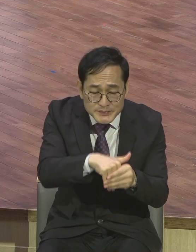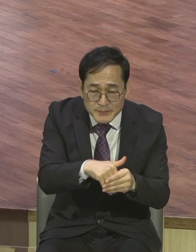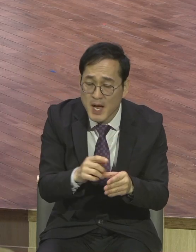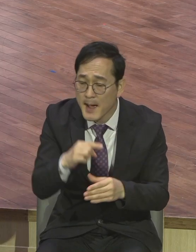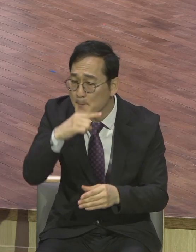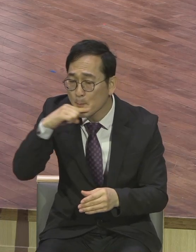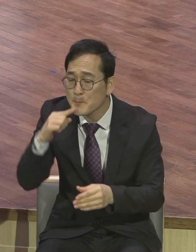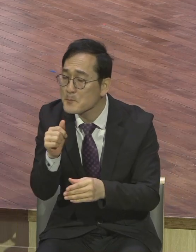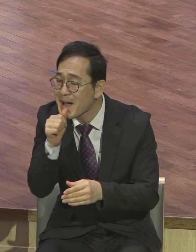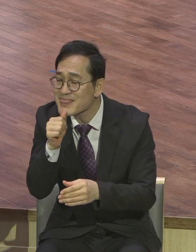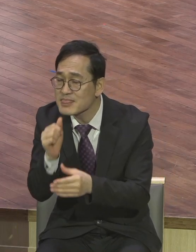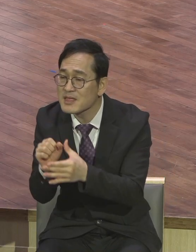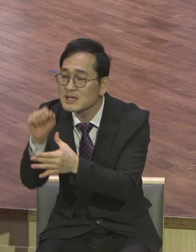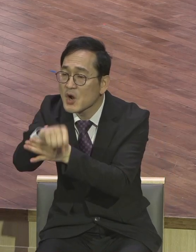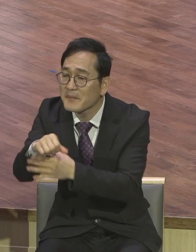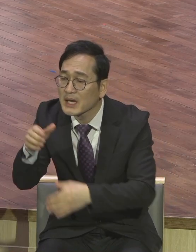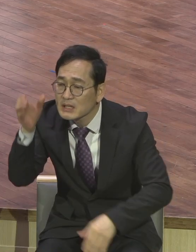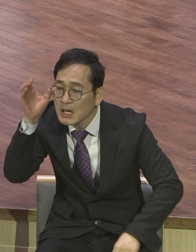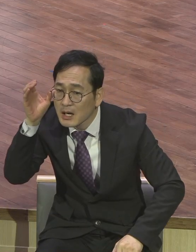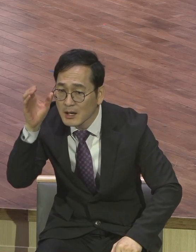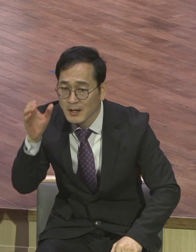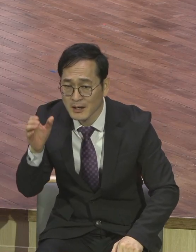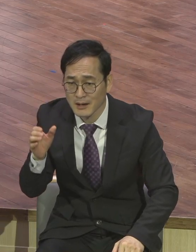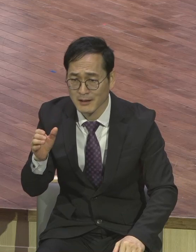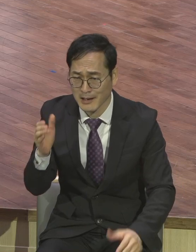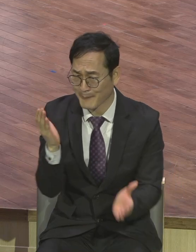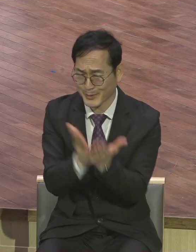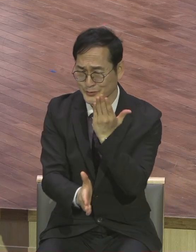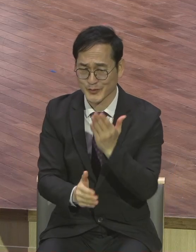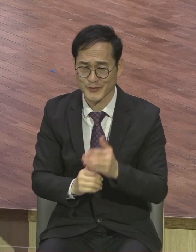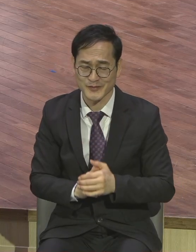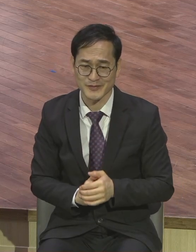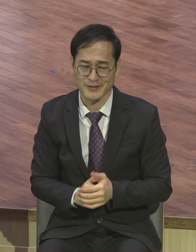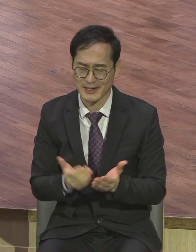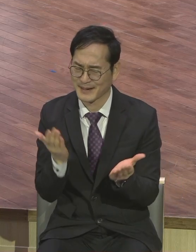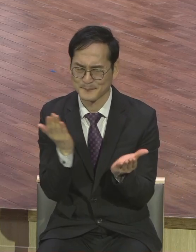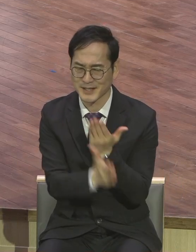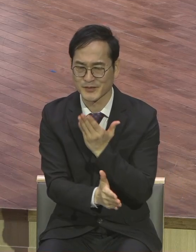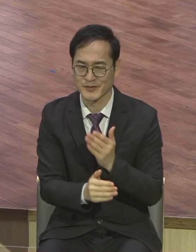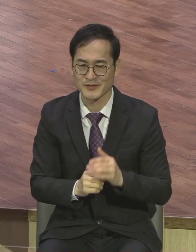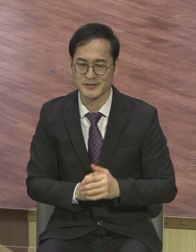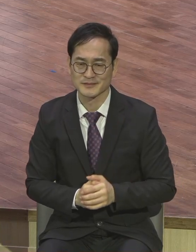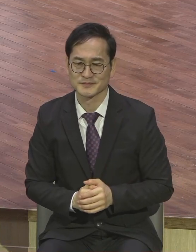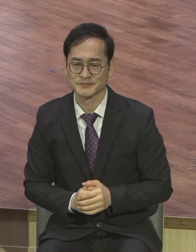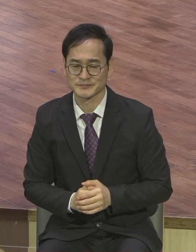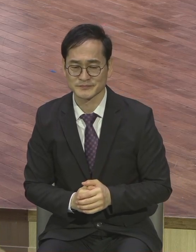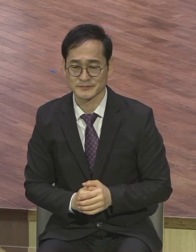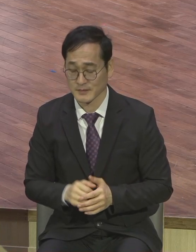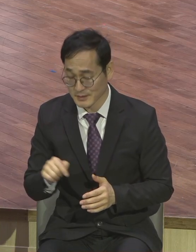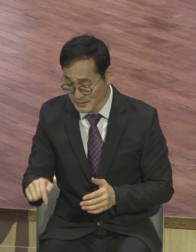구한다. 안되죠. 바울이 본문에서 지금 강조하고 있는 그것은